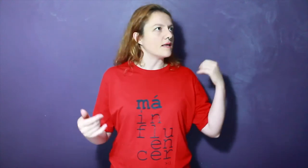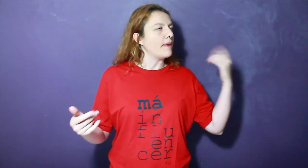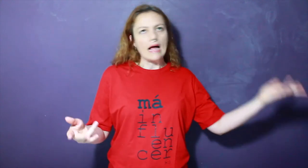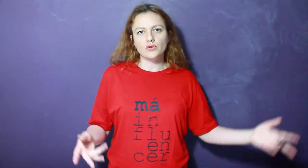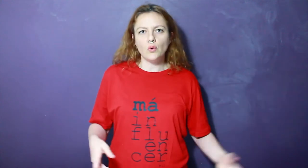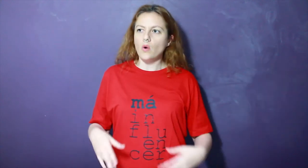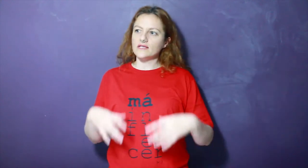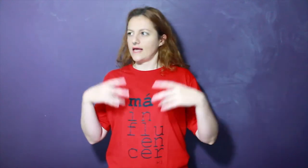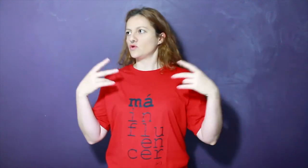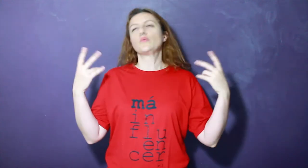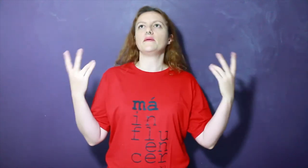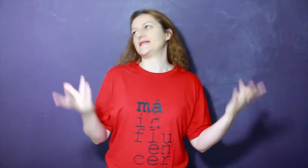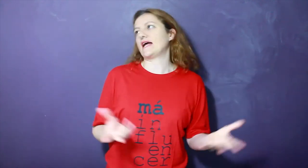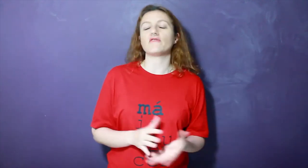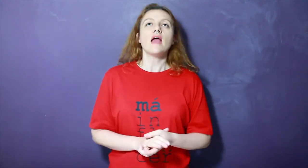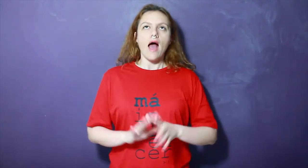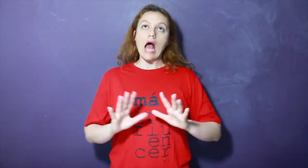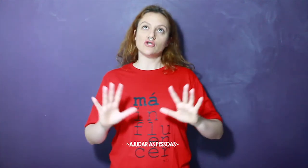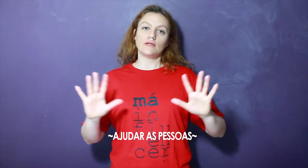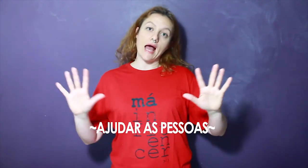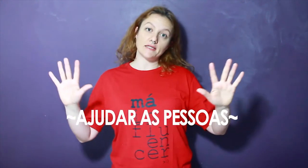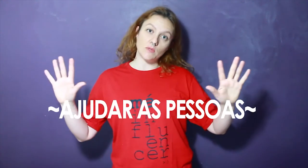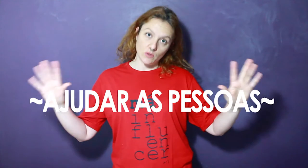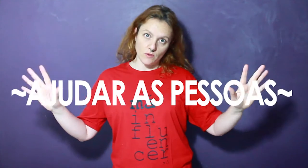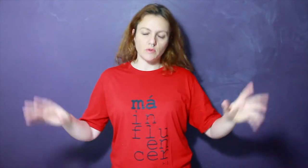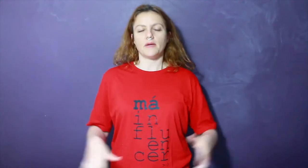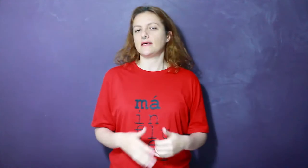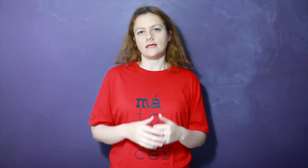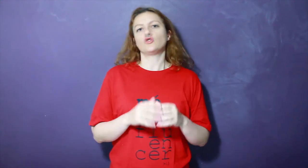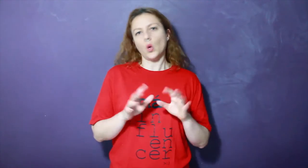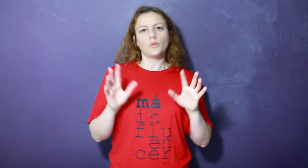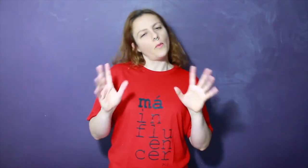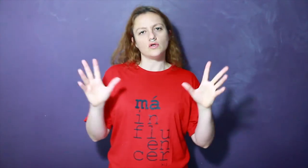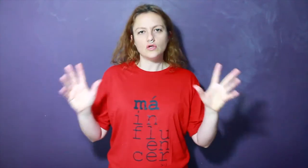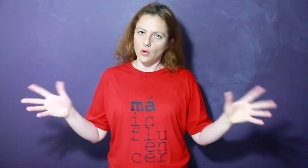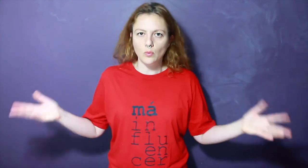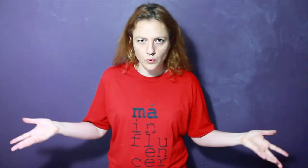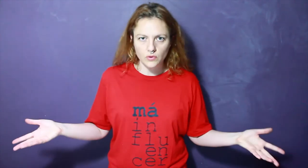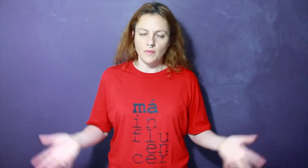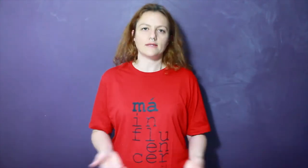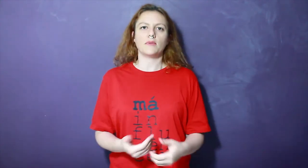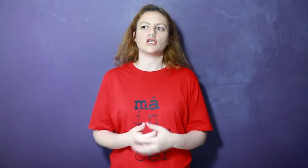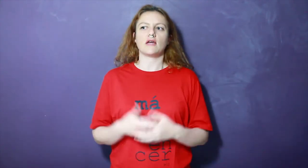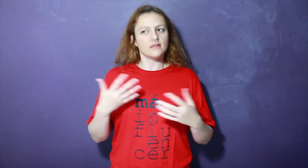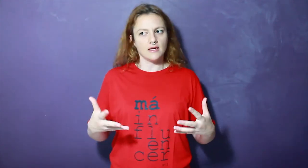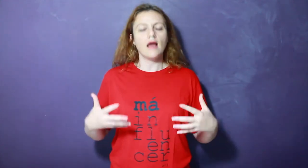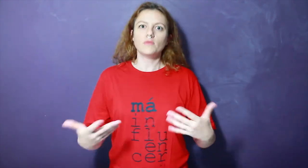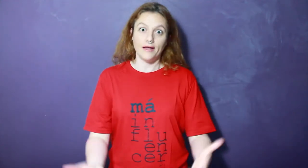sapato, ou ser o super empresário que vai ajudar as pessoas. Porque parece que esse é todo o propósito de todo mundo, especialmente de quem ensina como ter